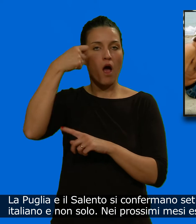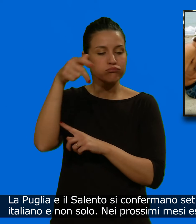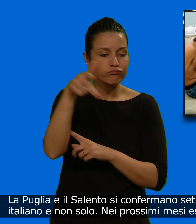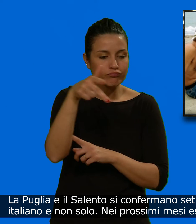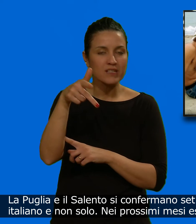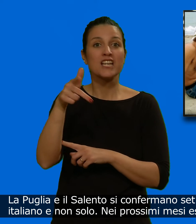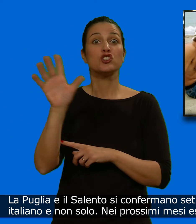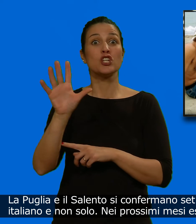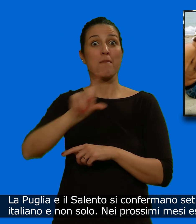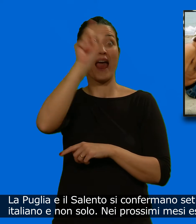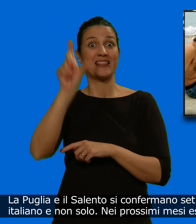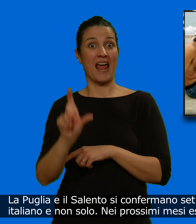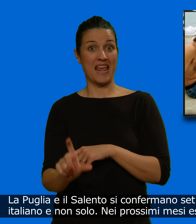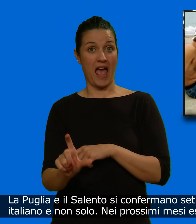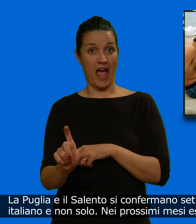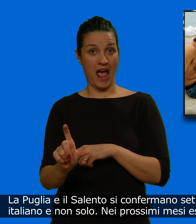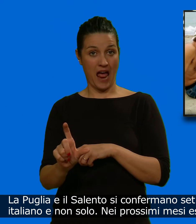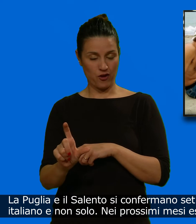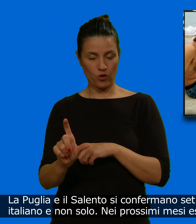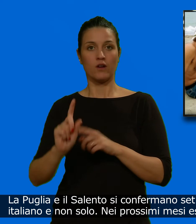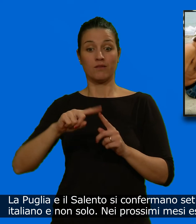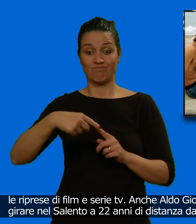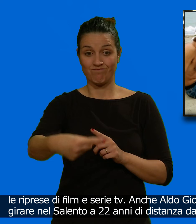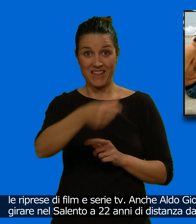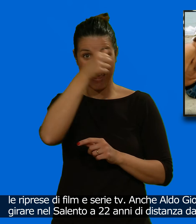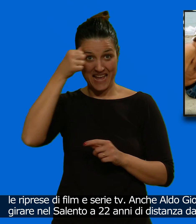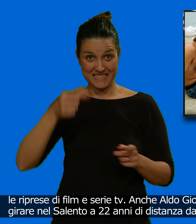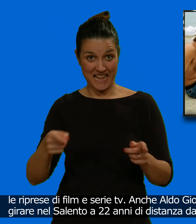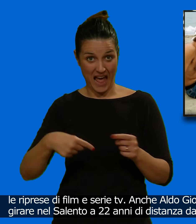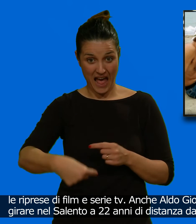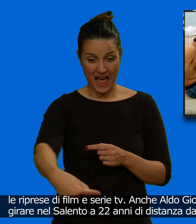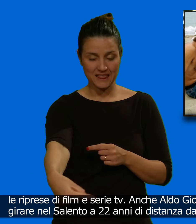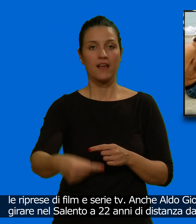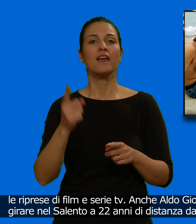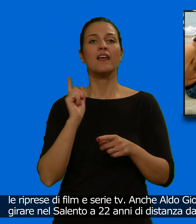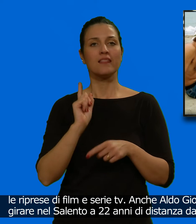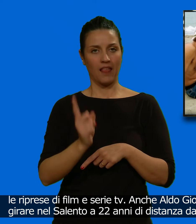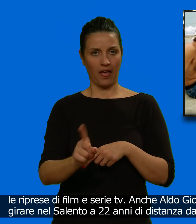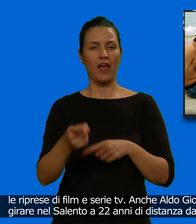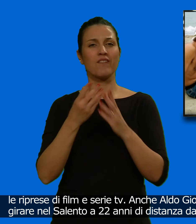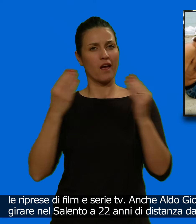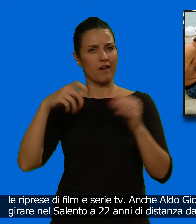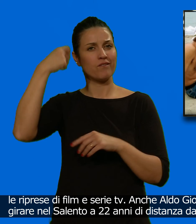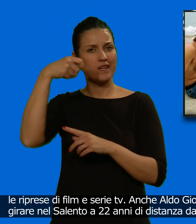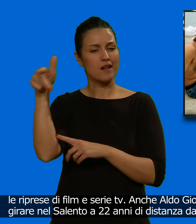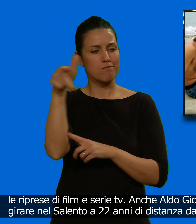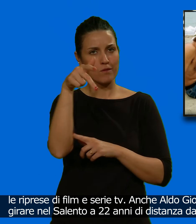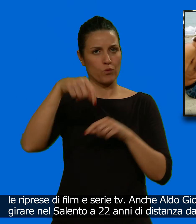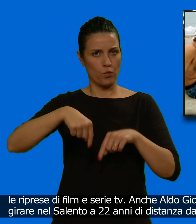Nei prossimi mesi estivi sono in programma le riprese di film e serie tv. Anche Aldo